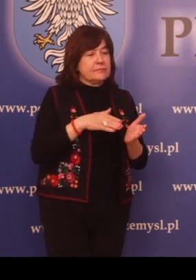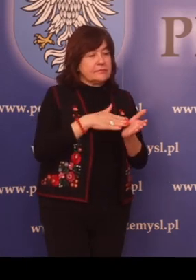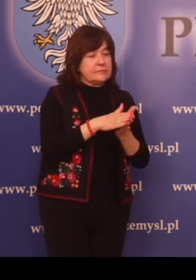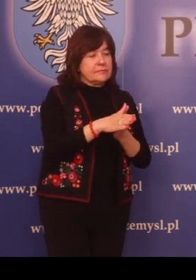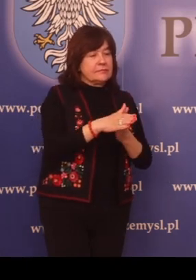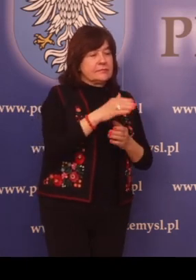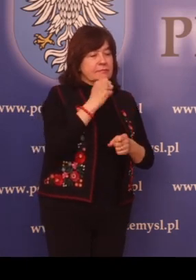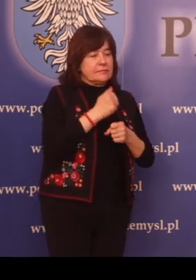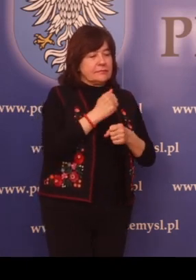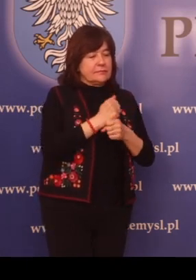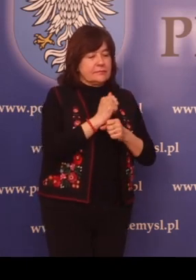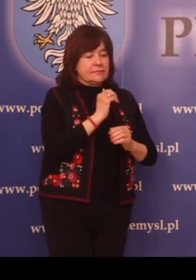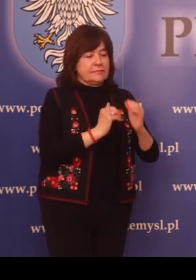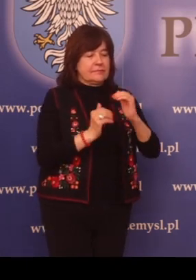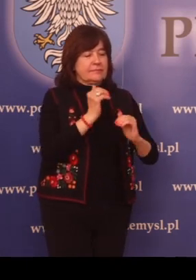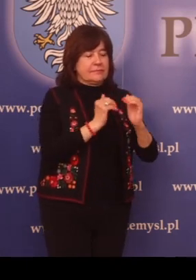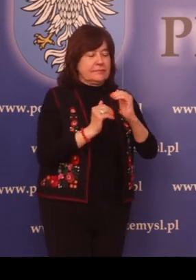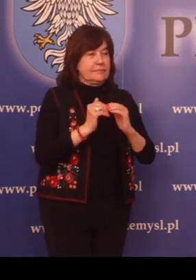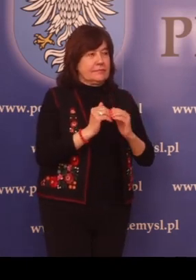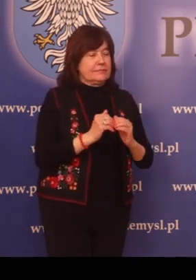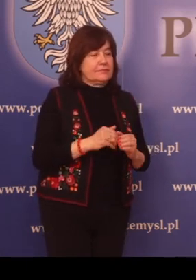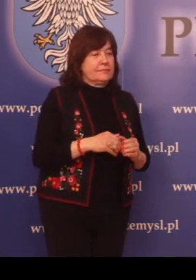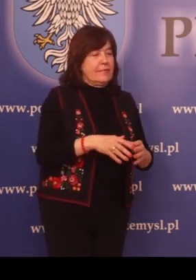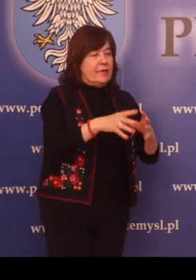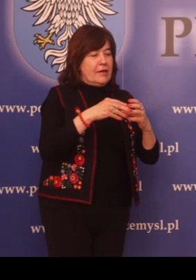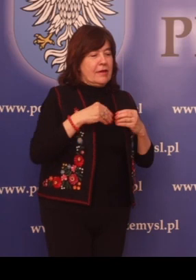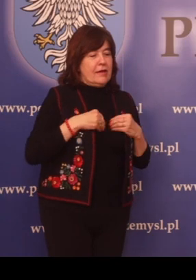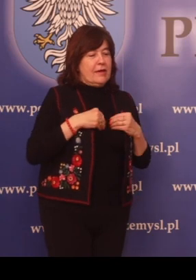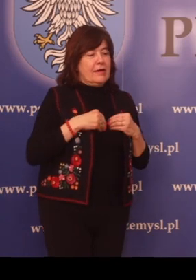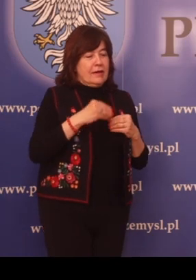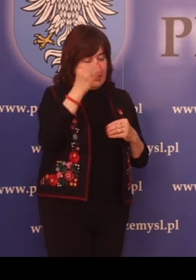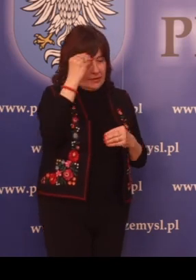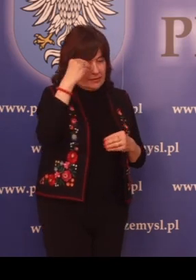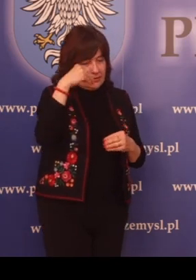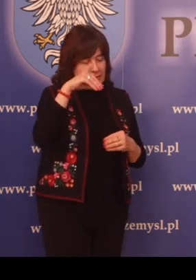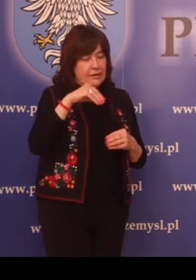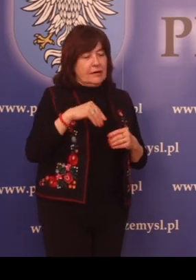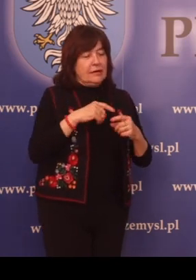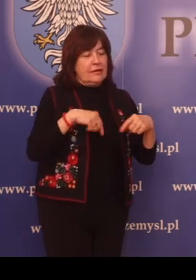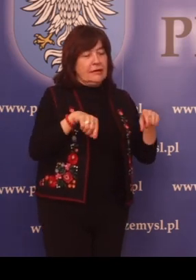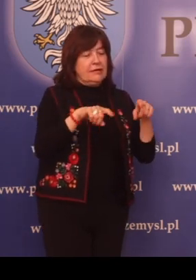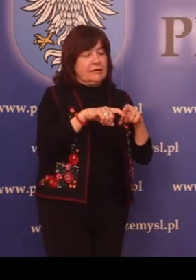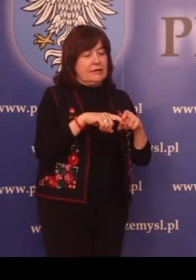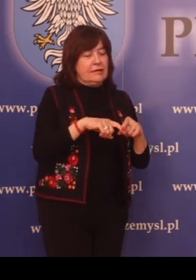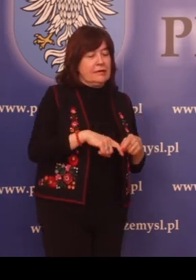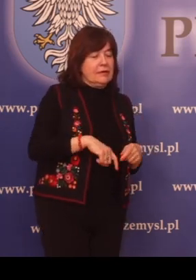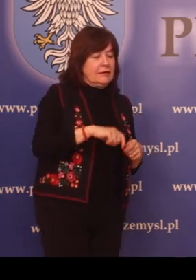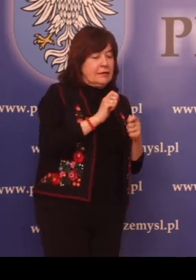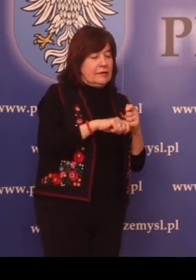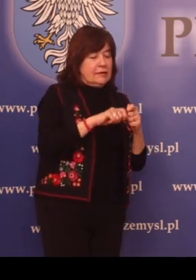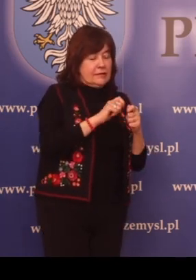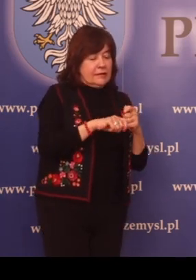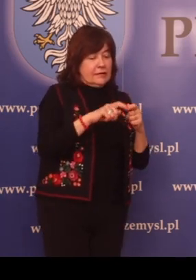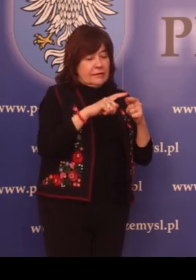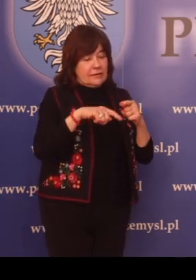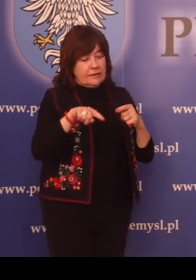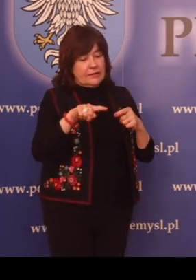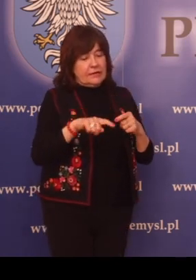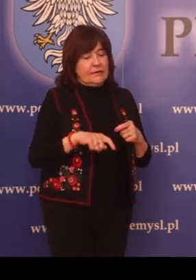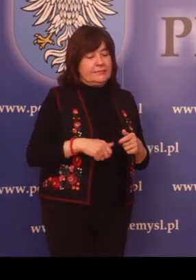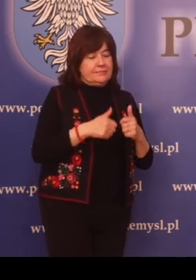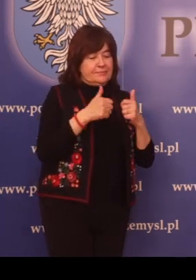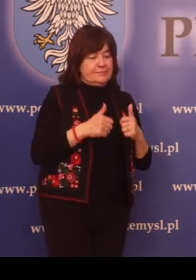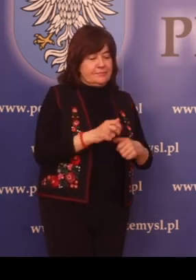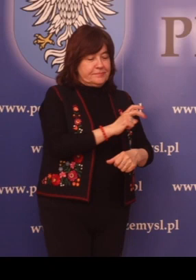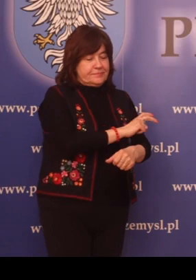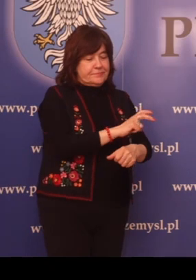Przyjmowanie zawiadomień o wykonaniu kontroli okresowej stanu technicznego obiektu